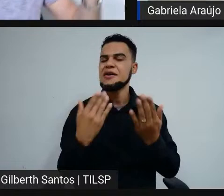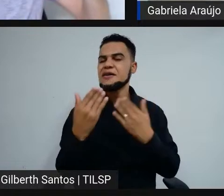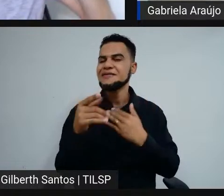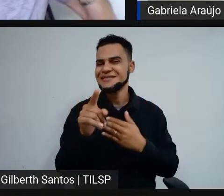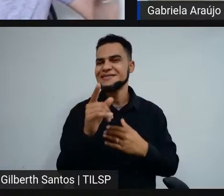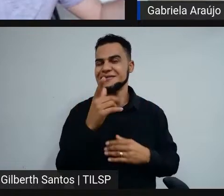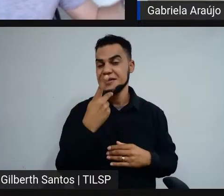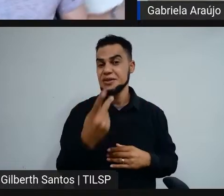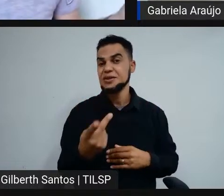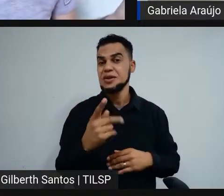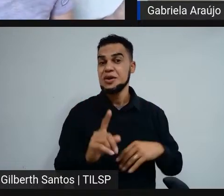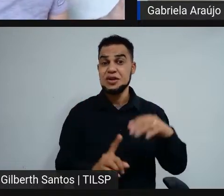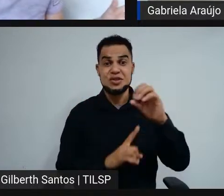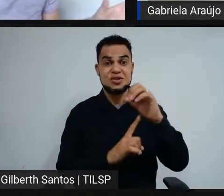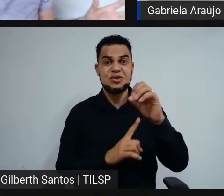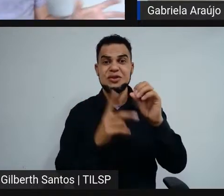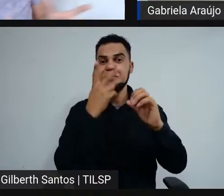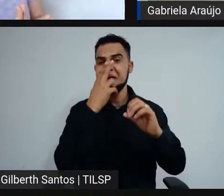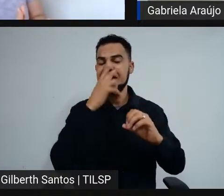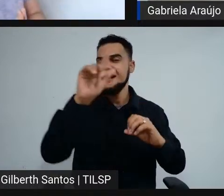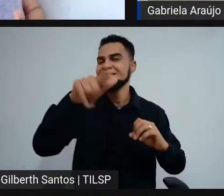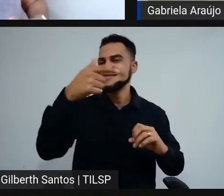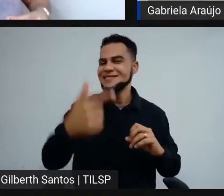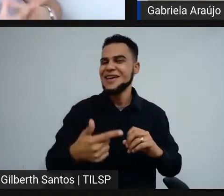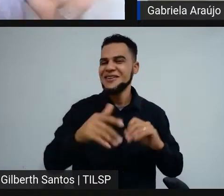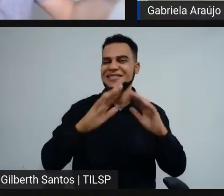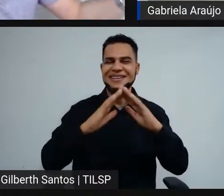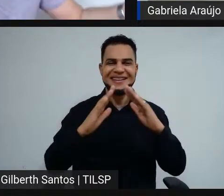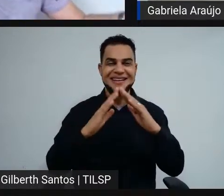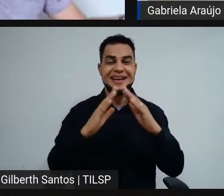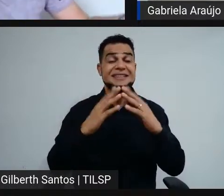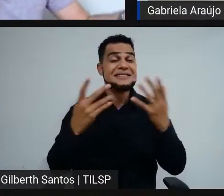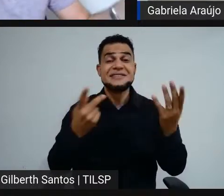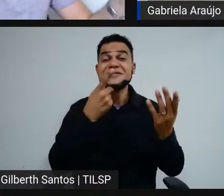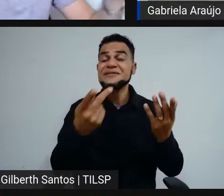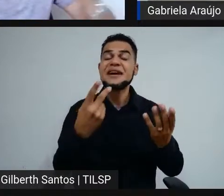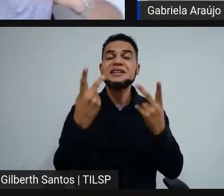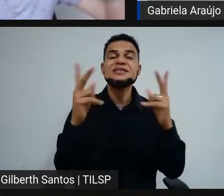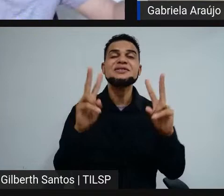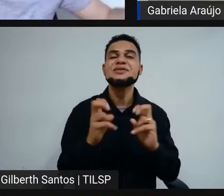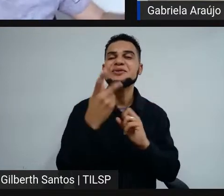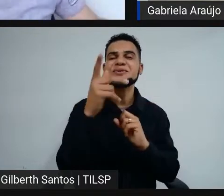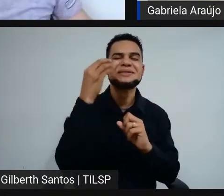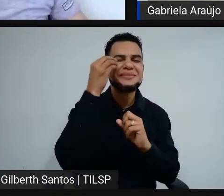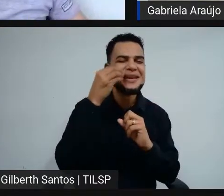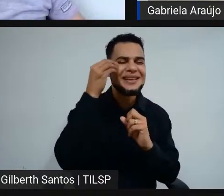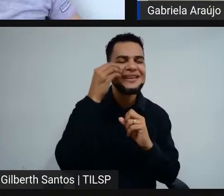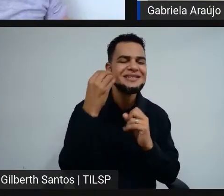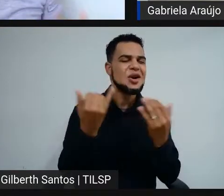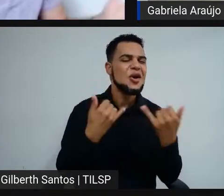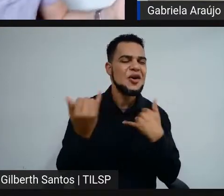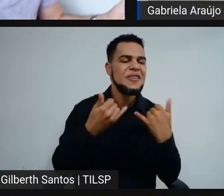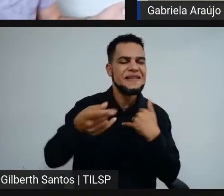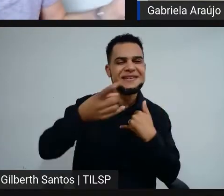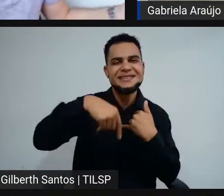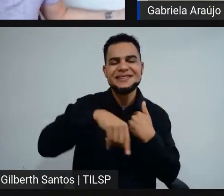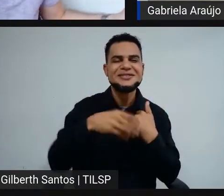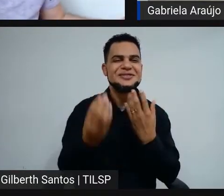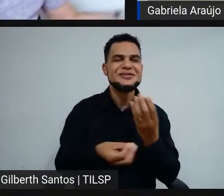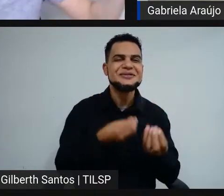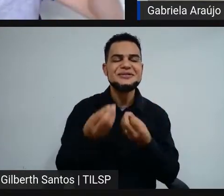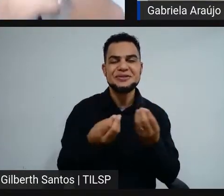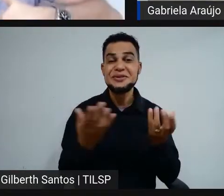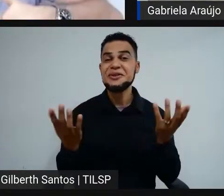que o Instituto é a sua segunda casa e fala um pouco da sua experiência rapidamente para a gente. Conta um pouquinho disso, segunda casa.